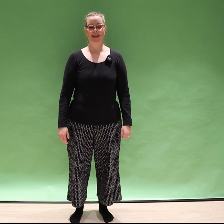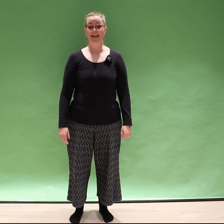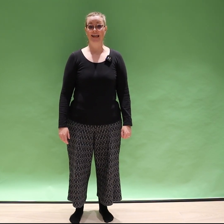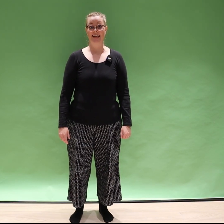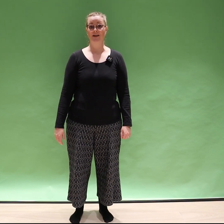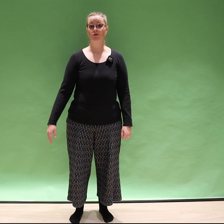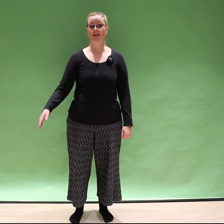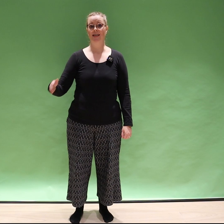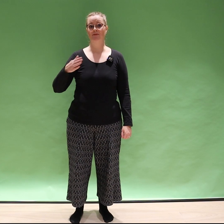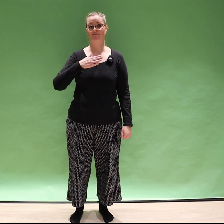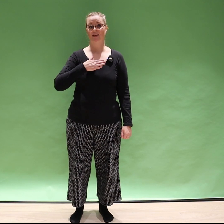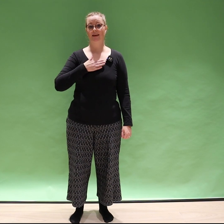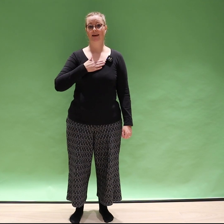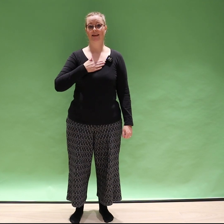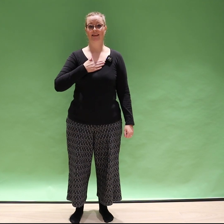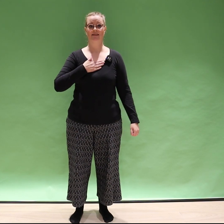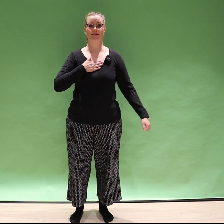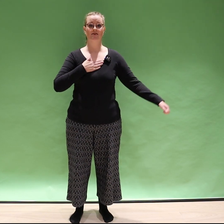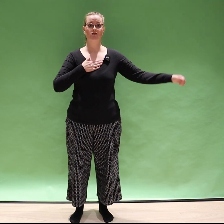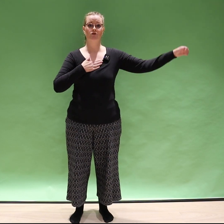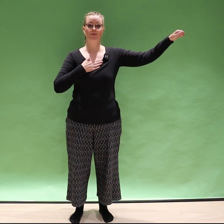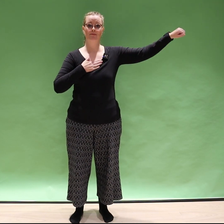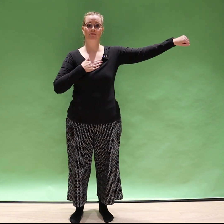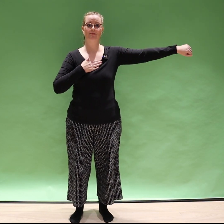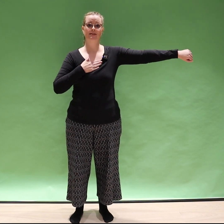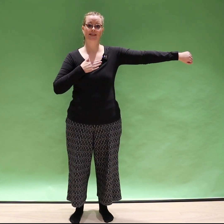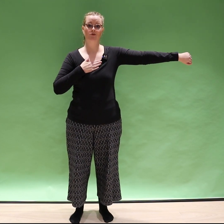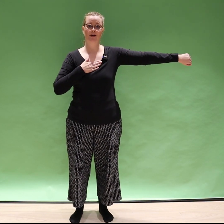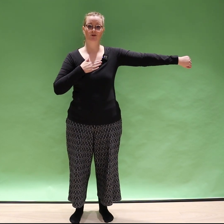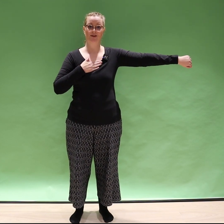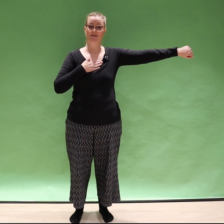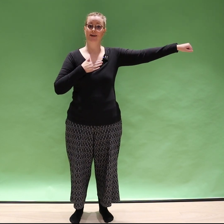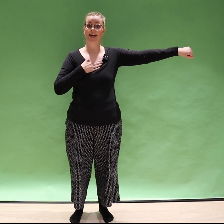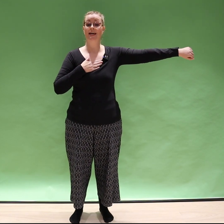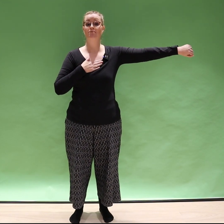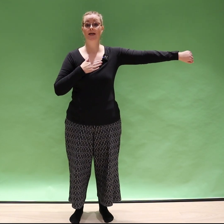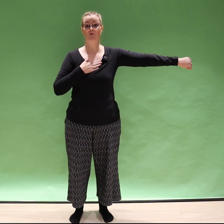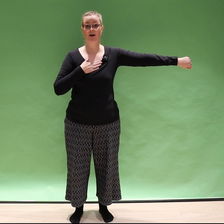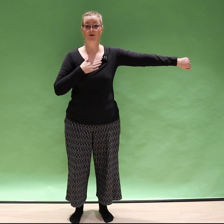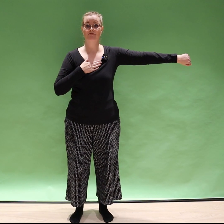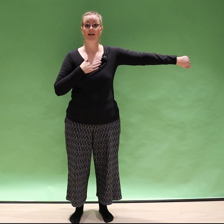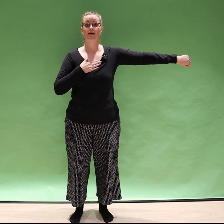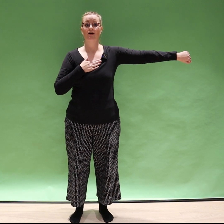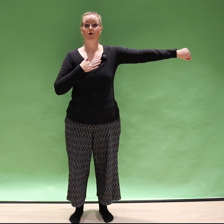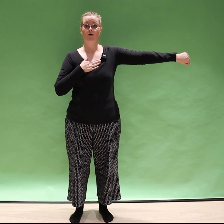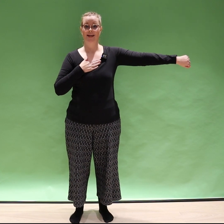Teekin liike nyt niin, että sun sivulle osoittavan käden peukalo onkin